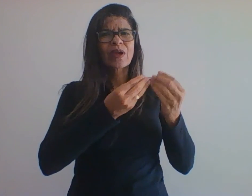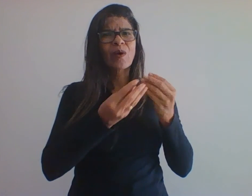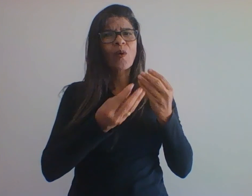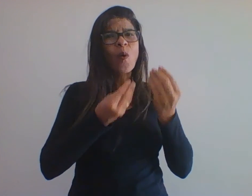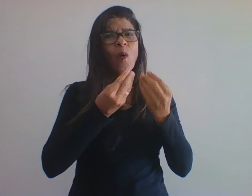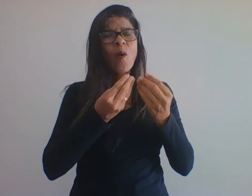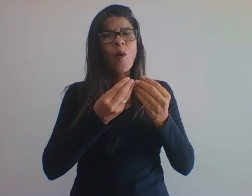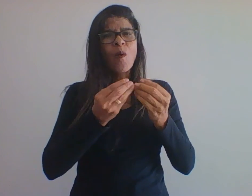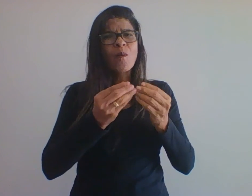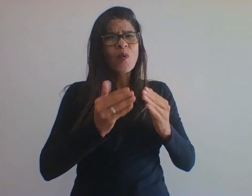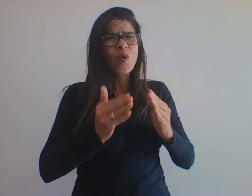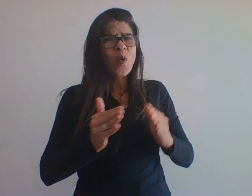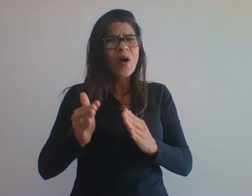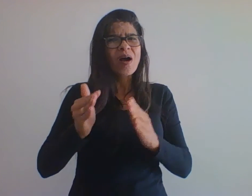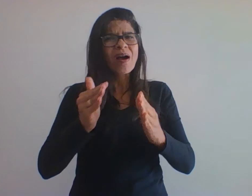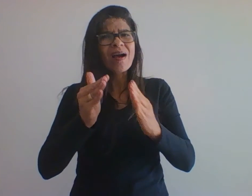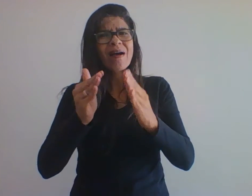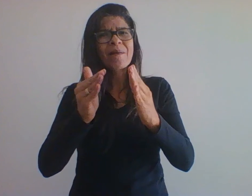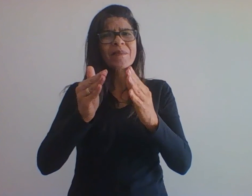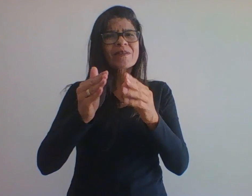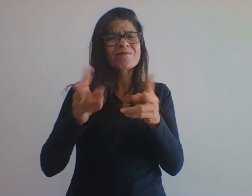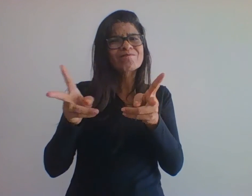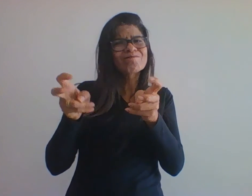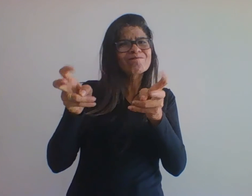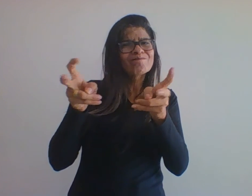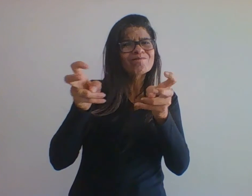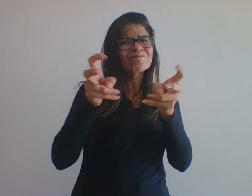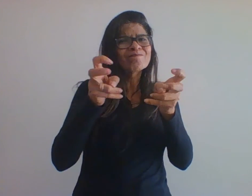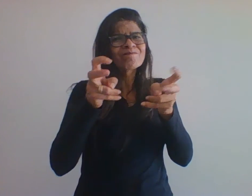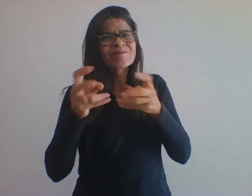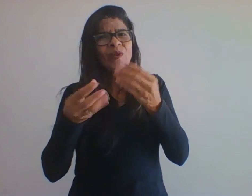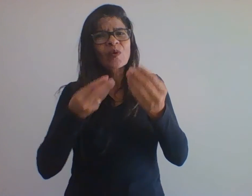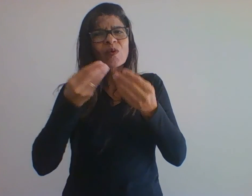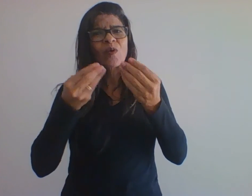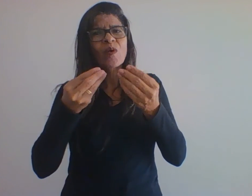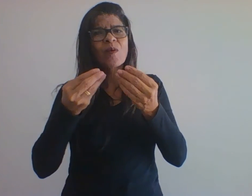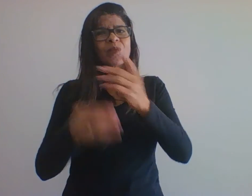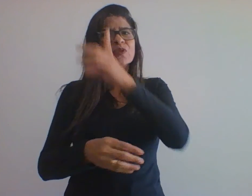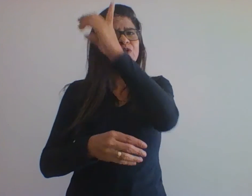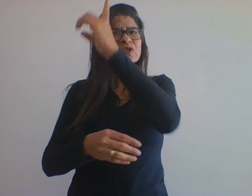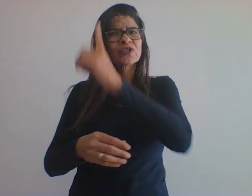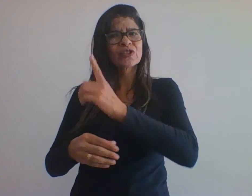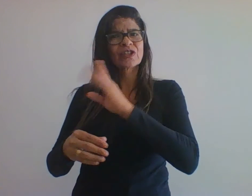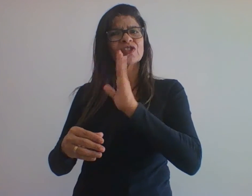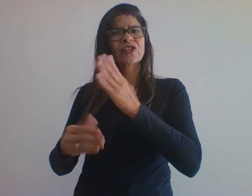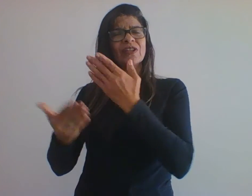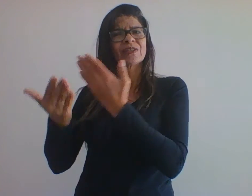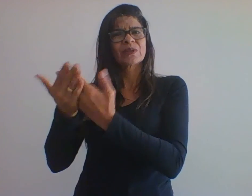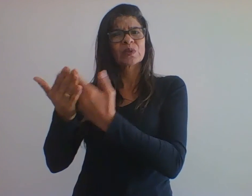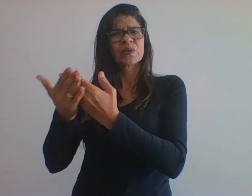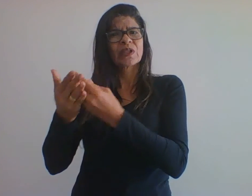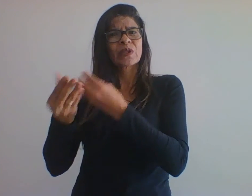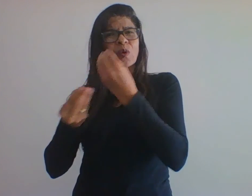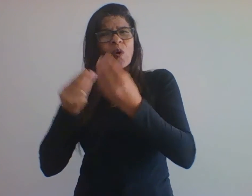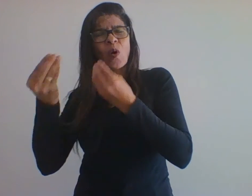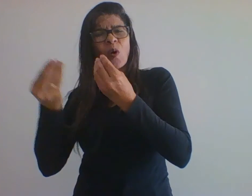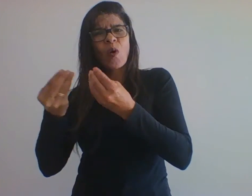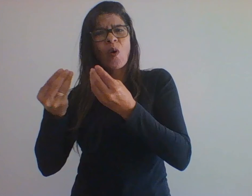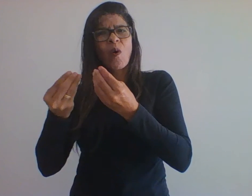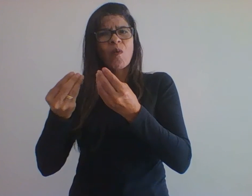observados para que possamos fazer valer os direitos já estudados. Os instrumentos avaliativos com